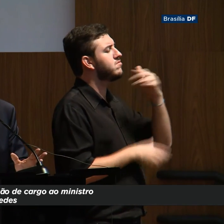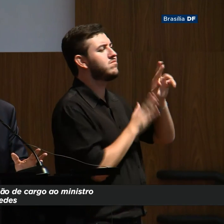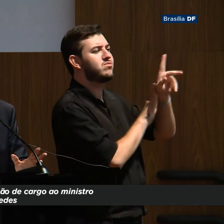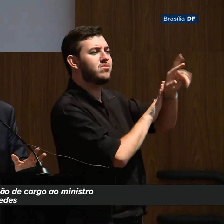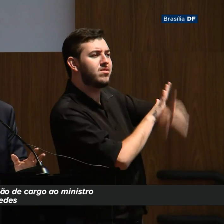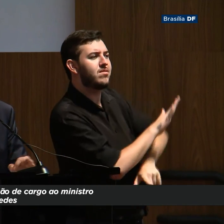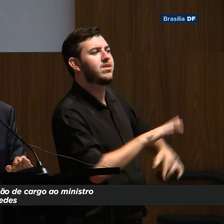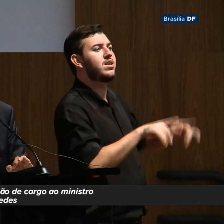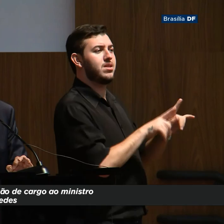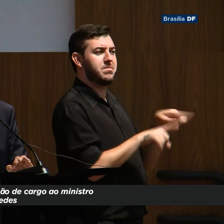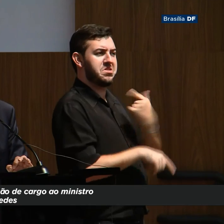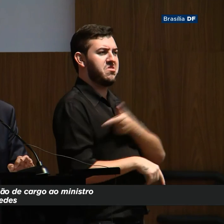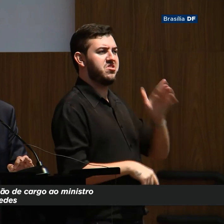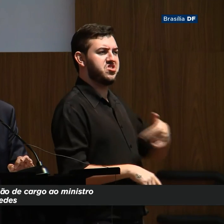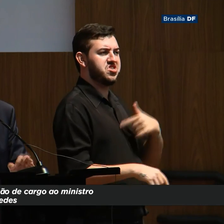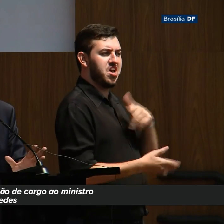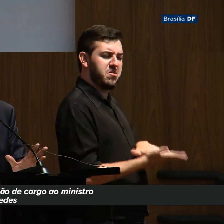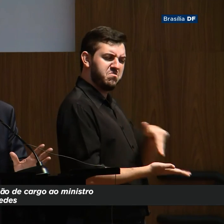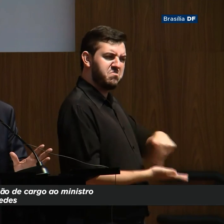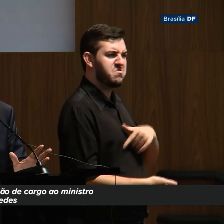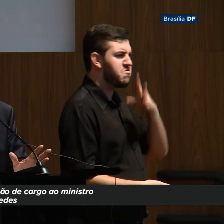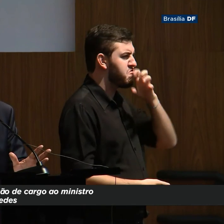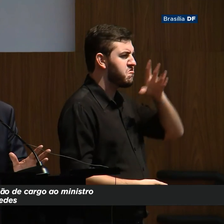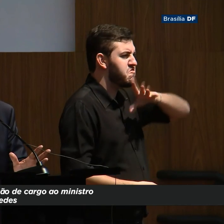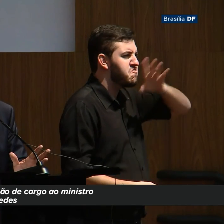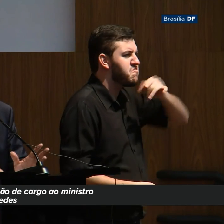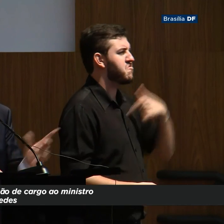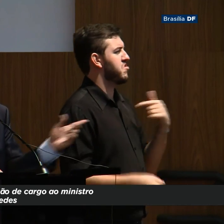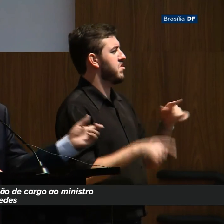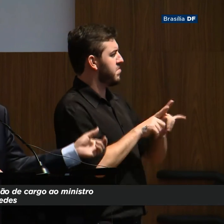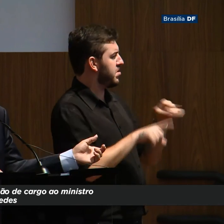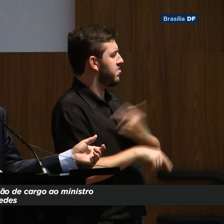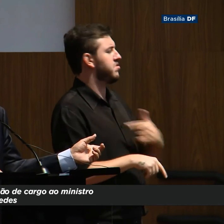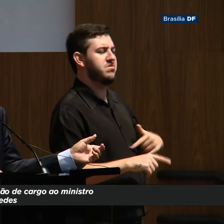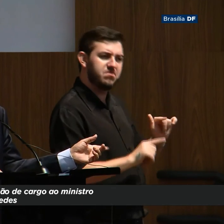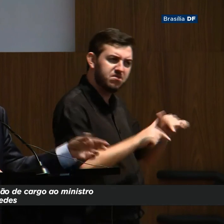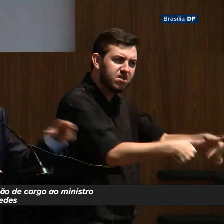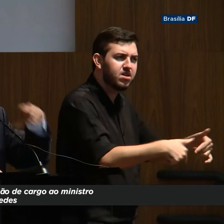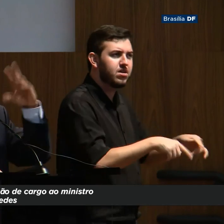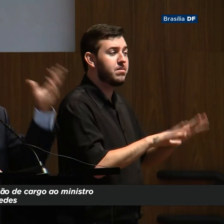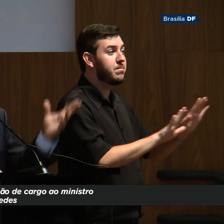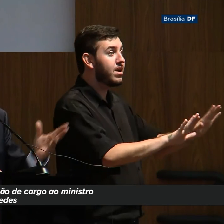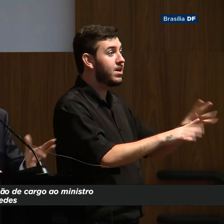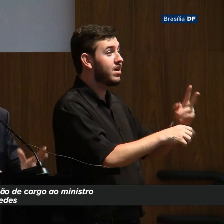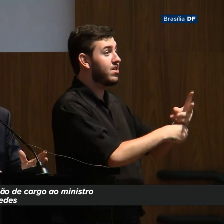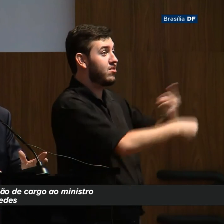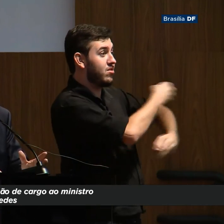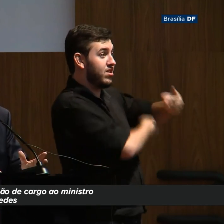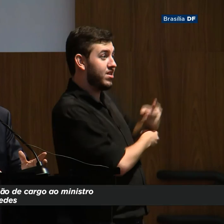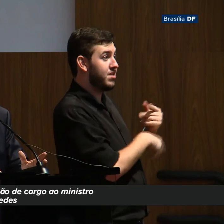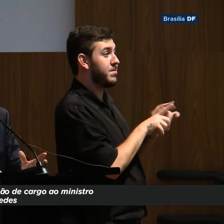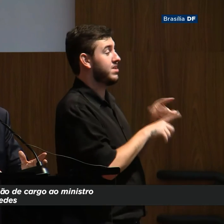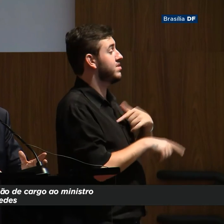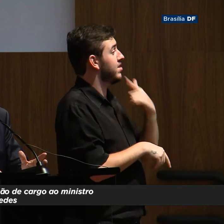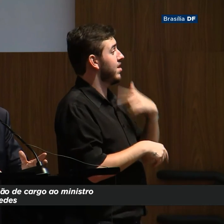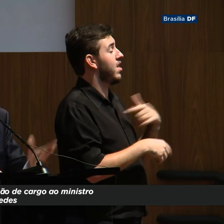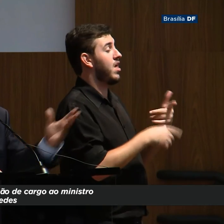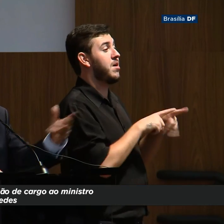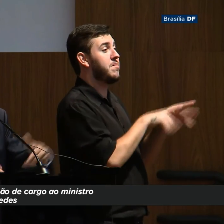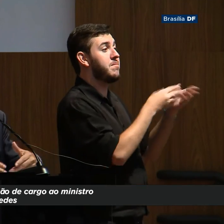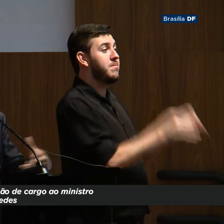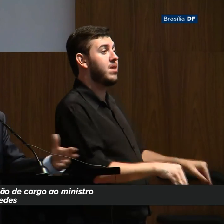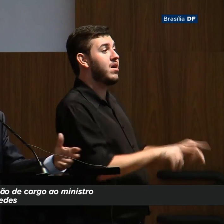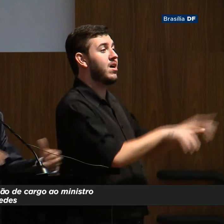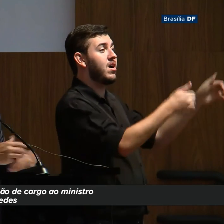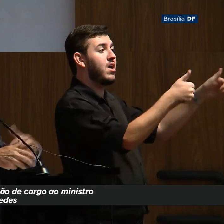crises extraordinárias, sem nenhum abalo nas instituições, estávamos agora, dois anos atrás, numa crise institucional terrível, e